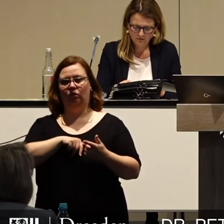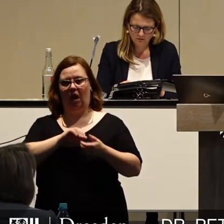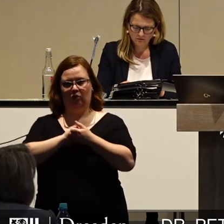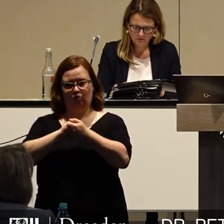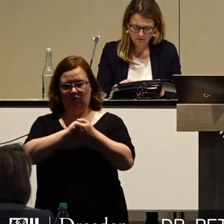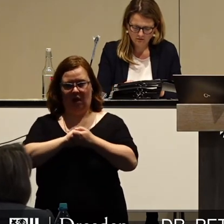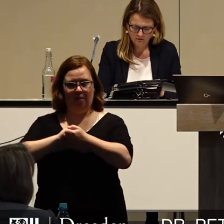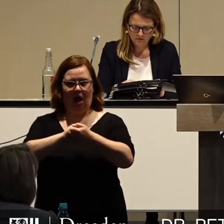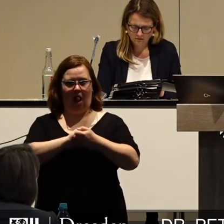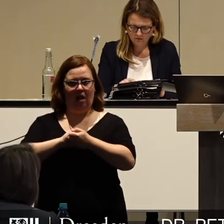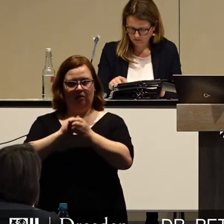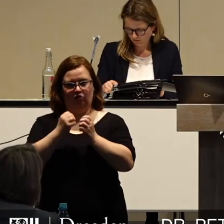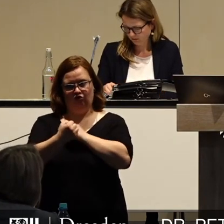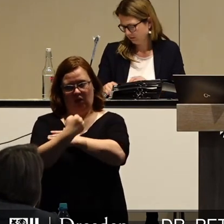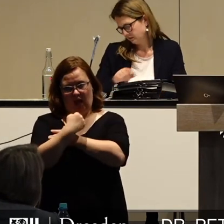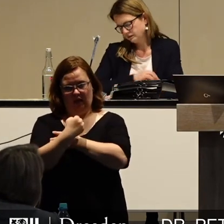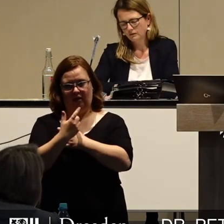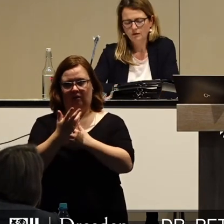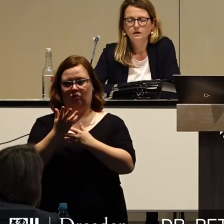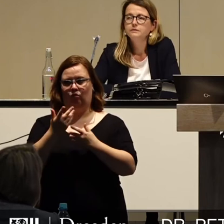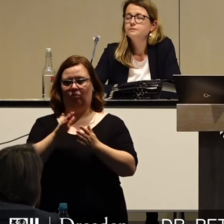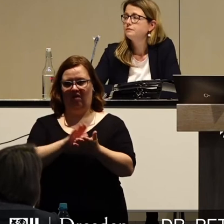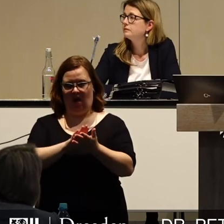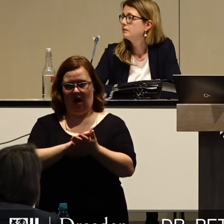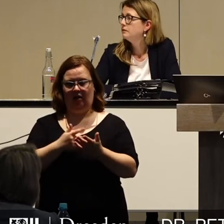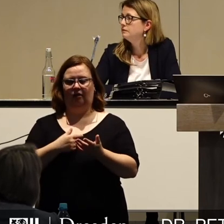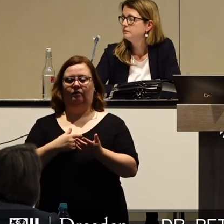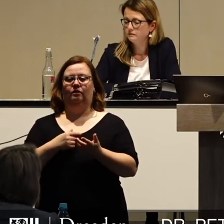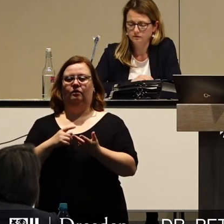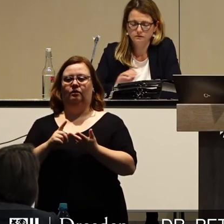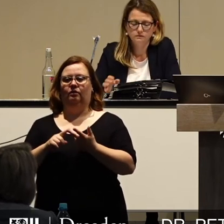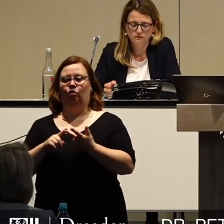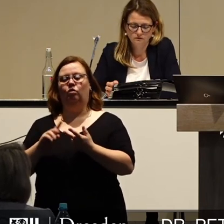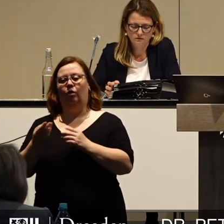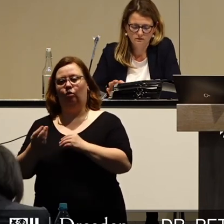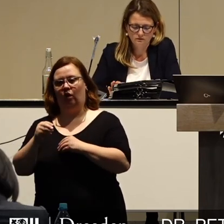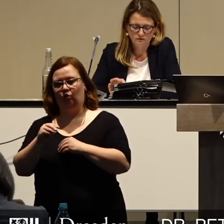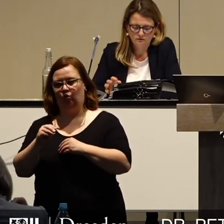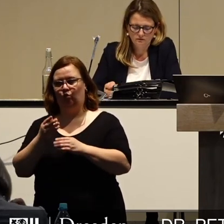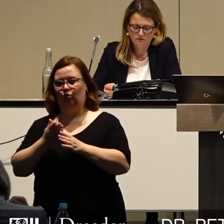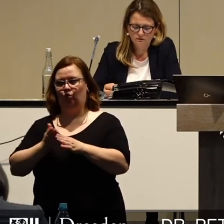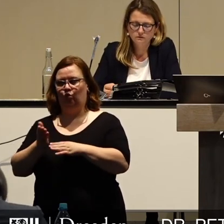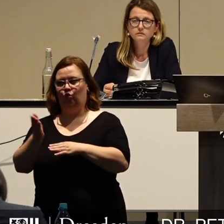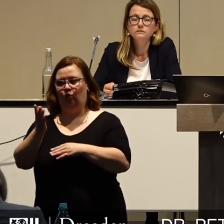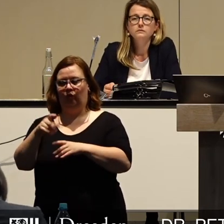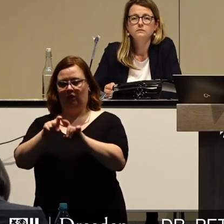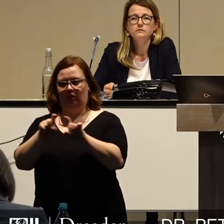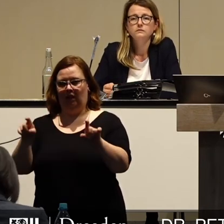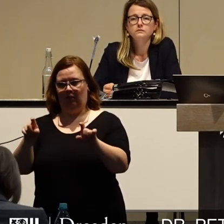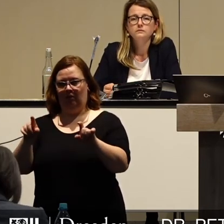Zusammenhalt stärken und bewahren wollen und dass wir gleichzeitig die Zukunftsthemen